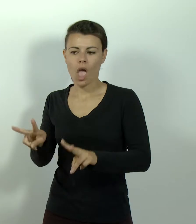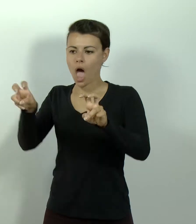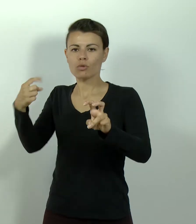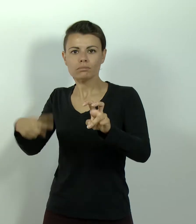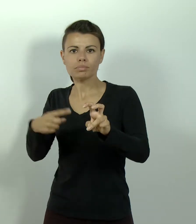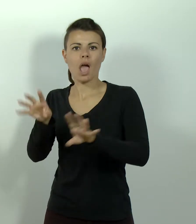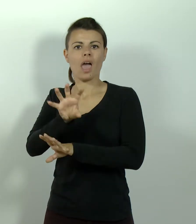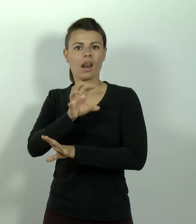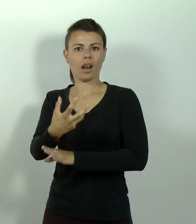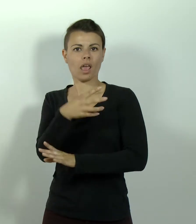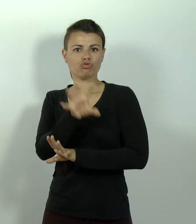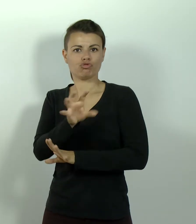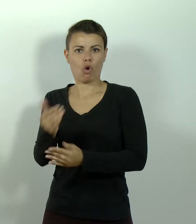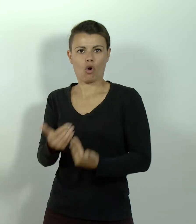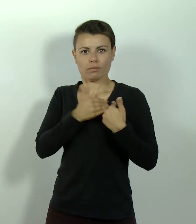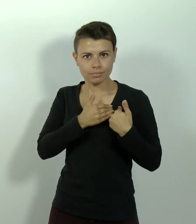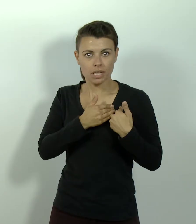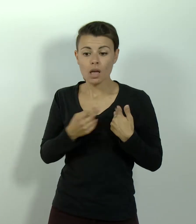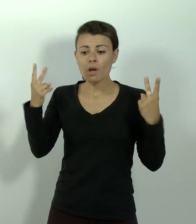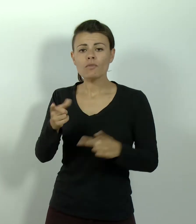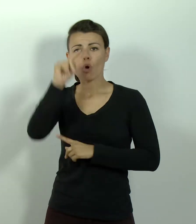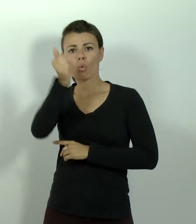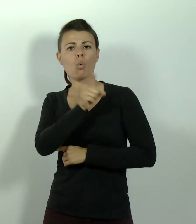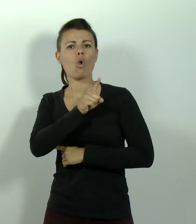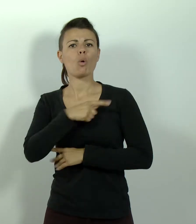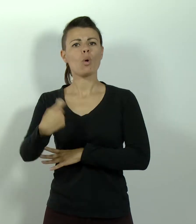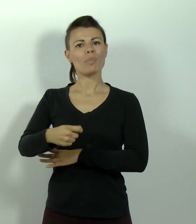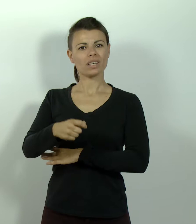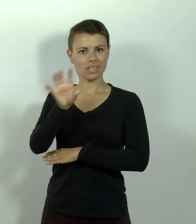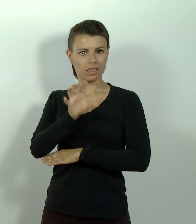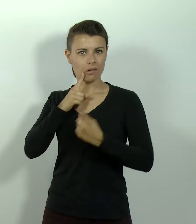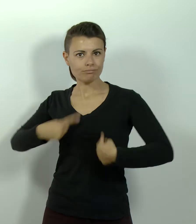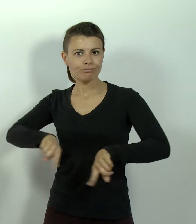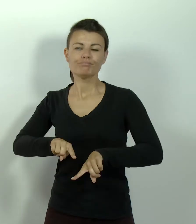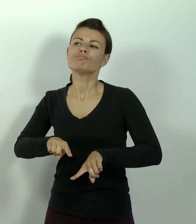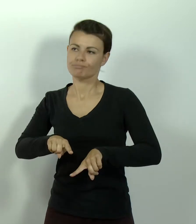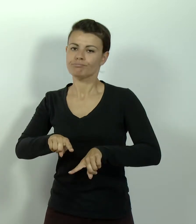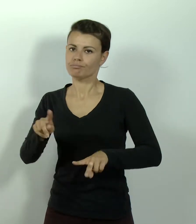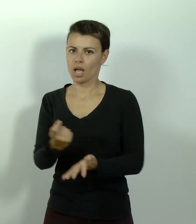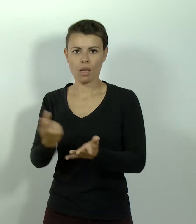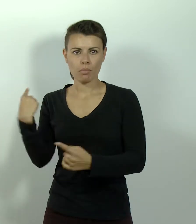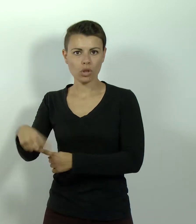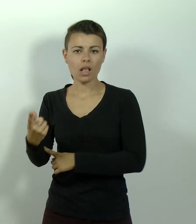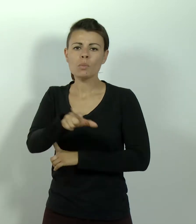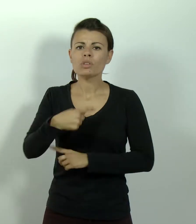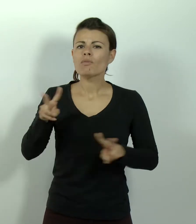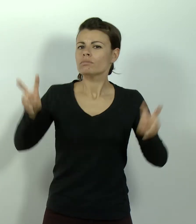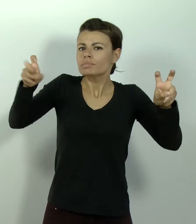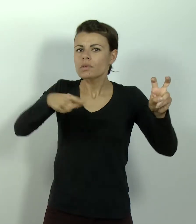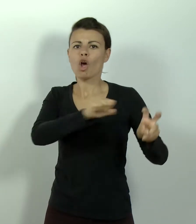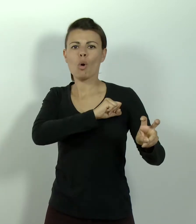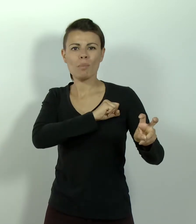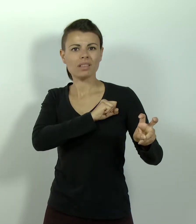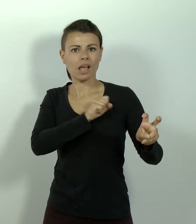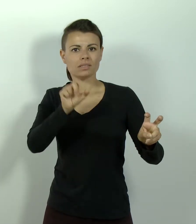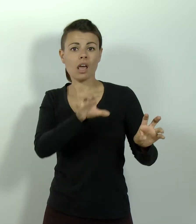rappresentante e rappresentante del Consiglio regionale è certamente uno dei temi che è all'interno del discorso dell'autonomia delle maggiori competenze di regione